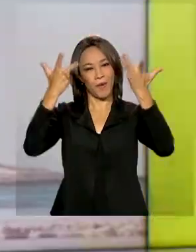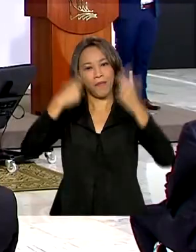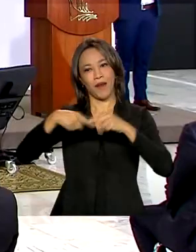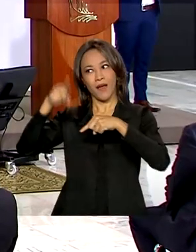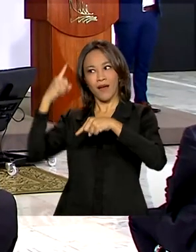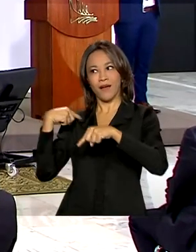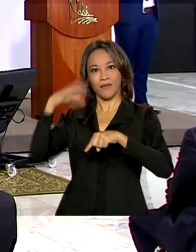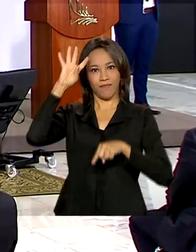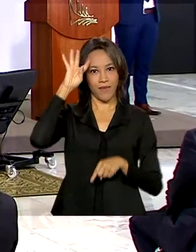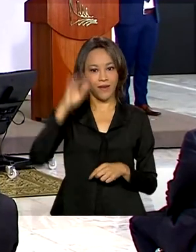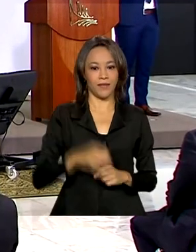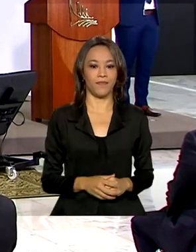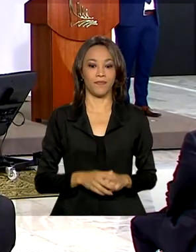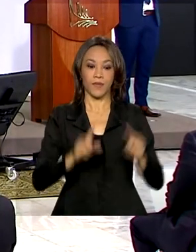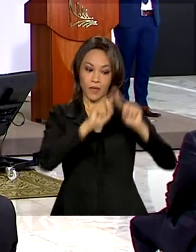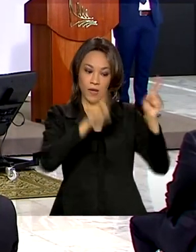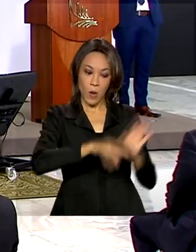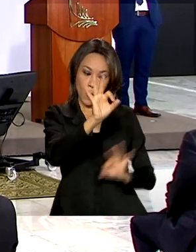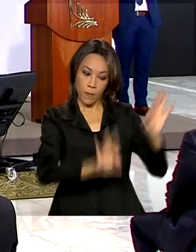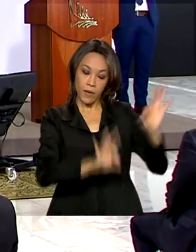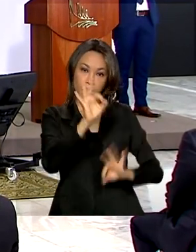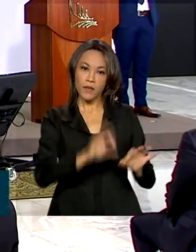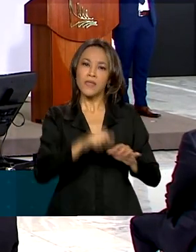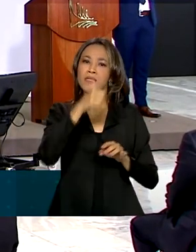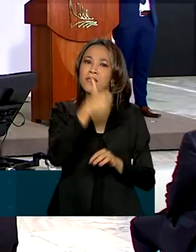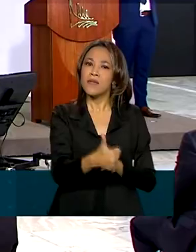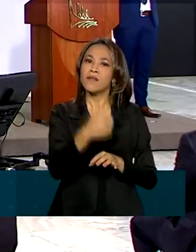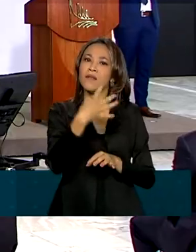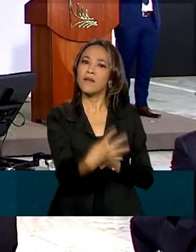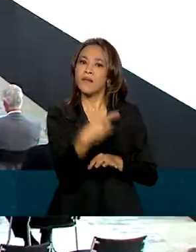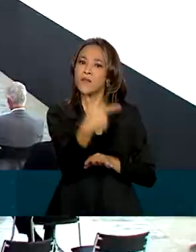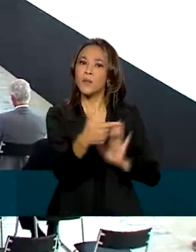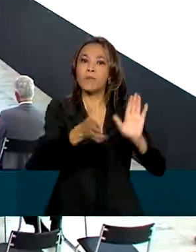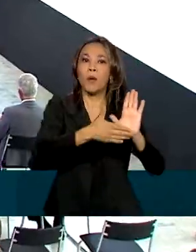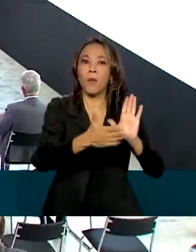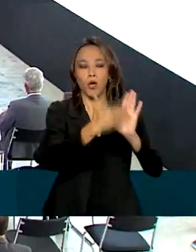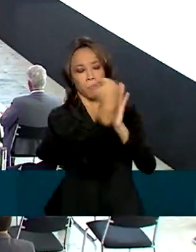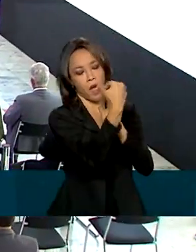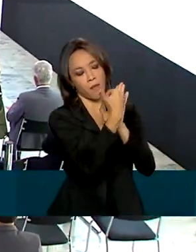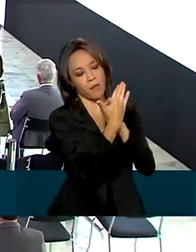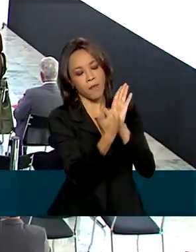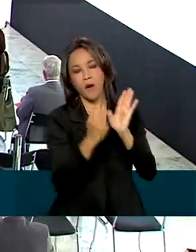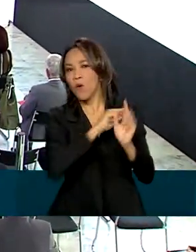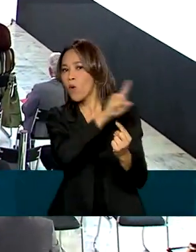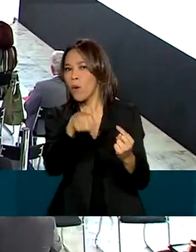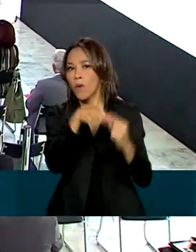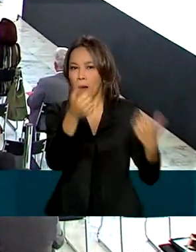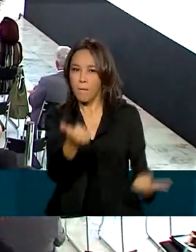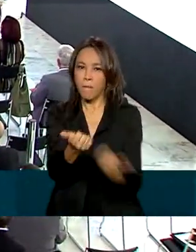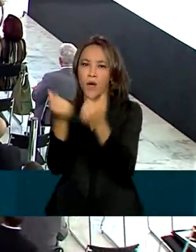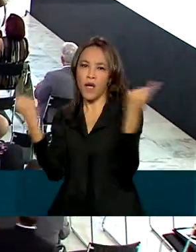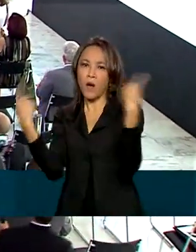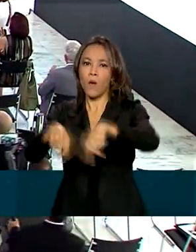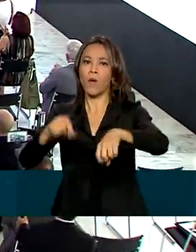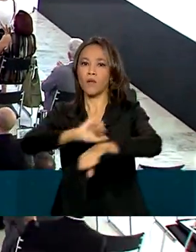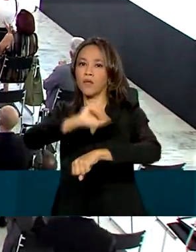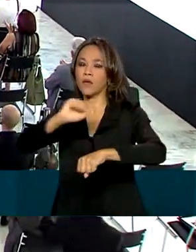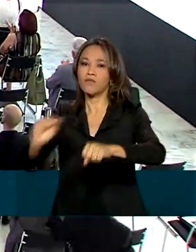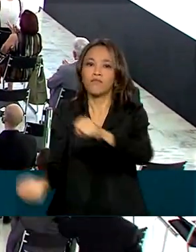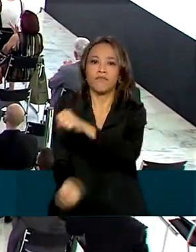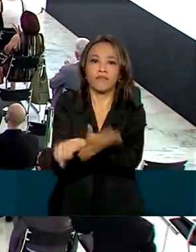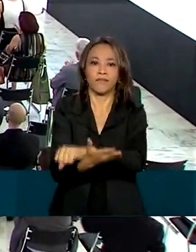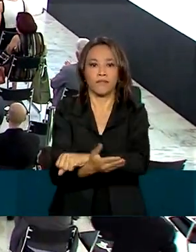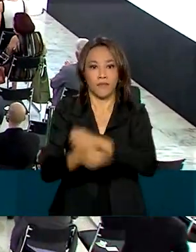O plano apresenta 142 propostas para reforçar o combate à corrupção no país nos